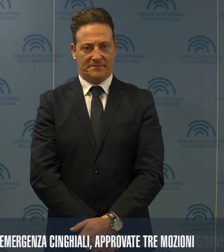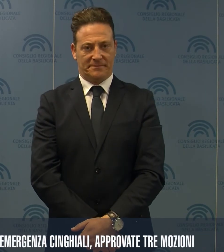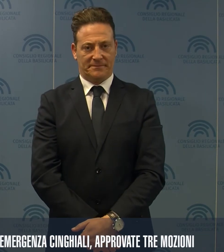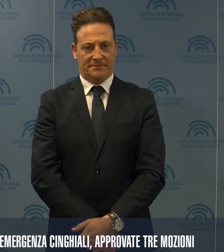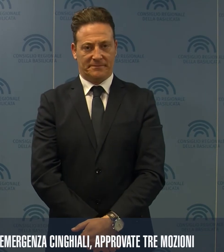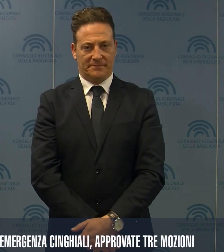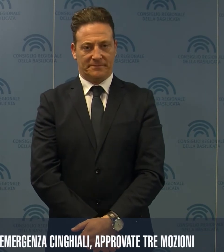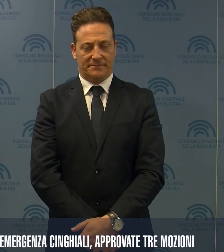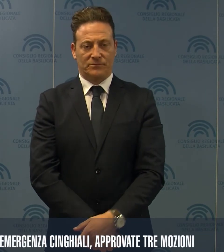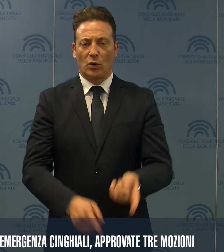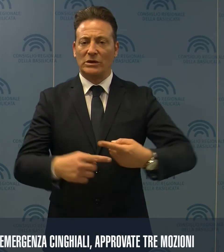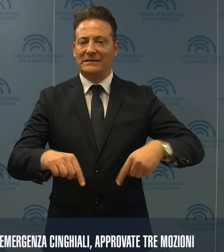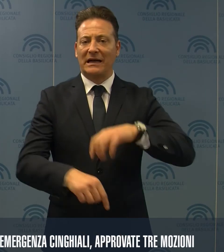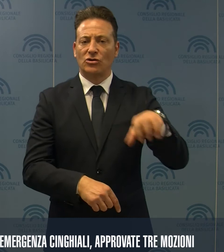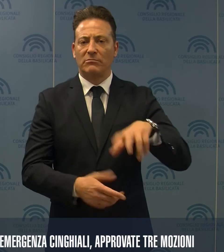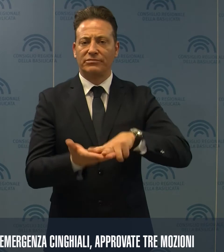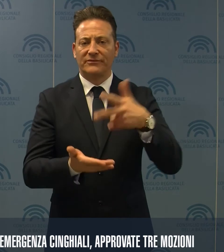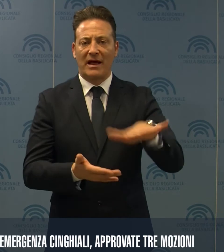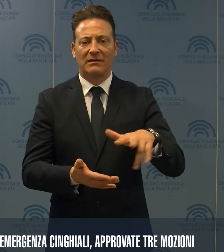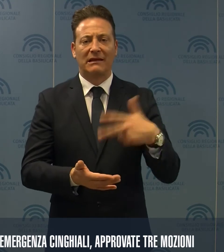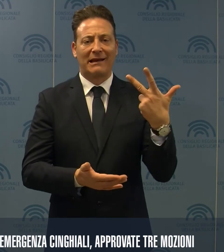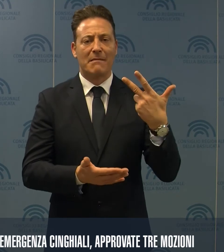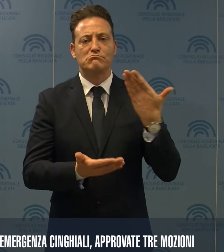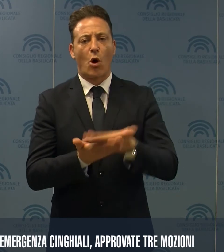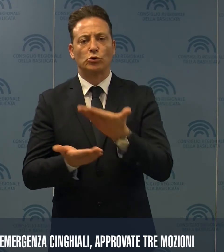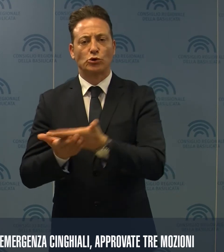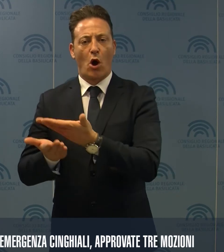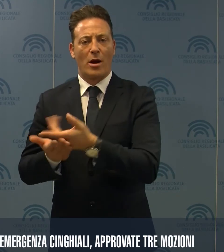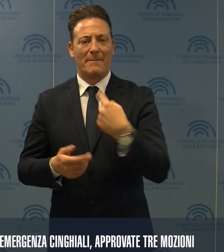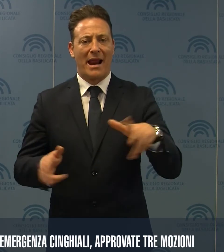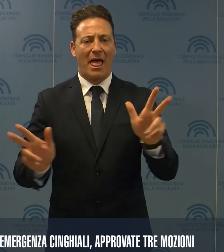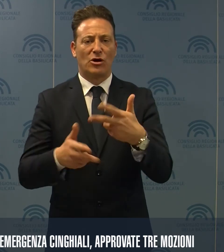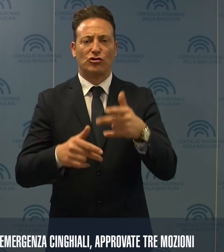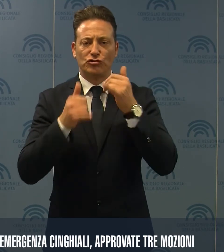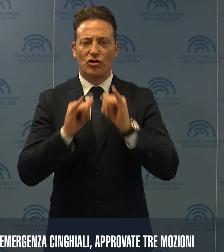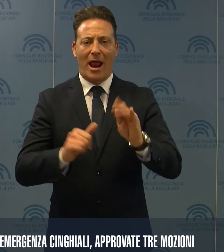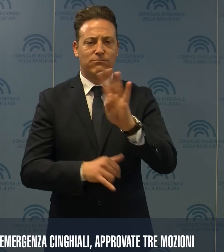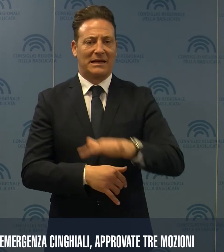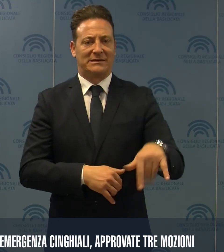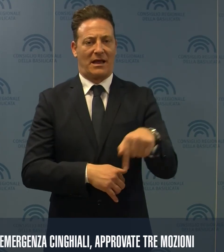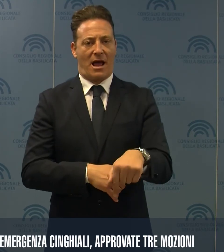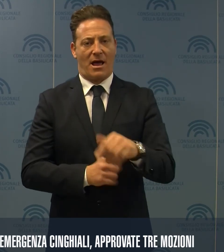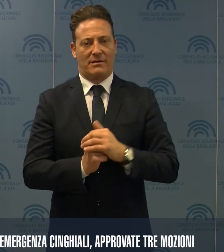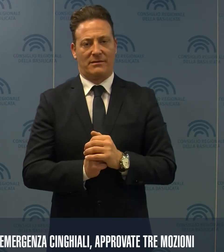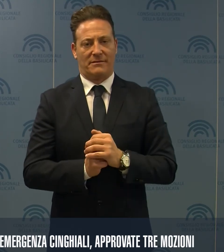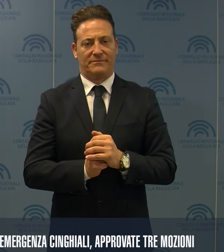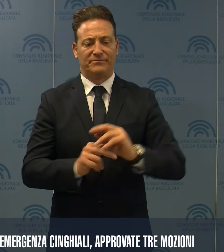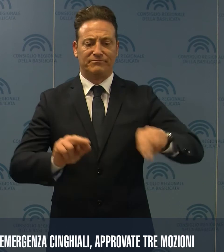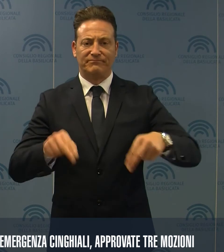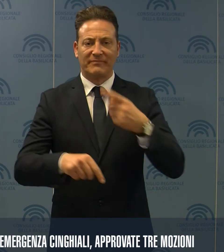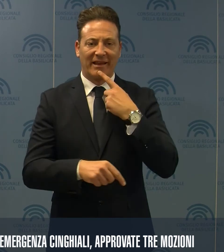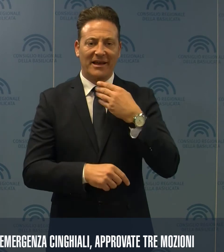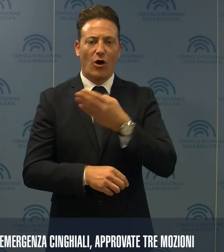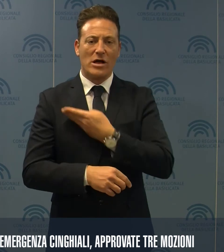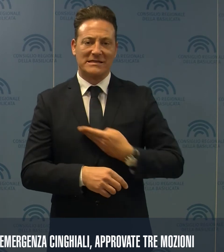Il Consiglio regionale ha approvato tre mozioni sull'emergenza cinghiale in Basilicata, a firma dei